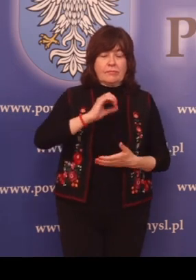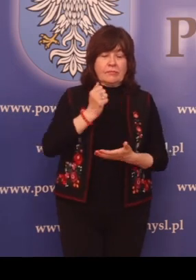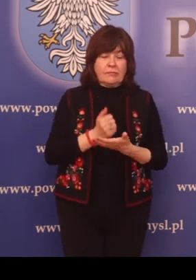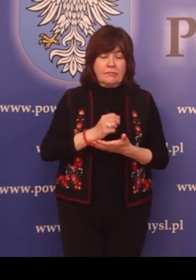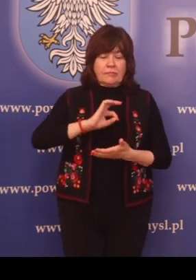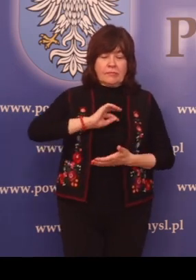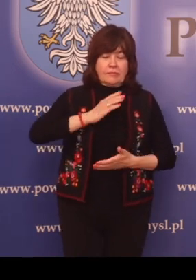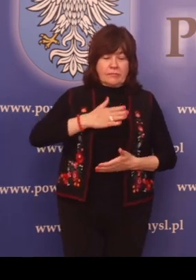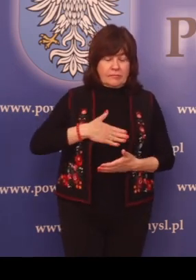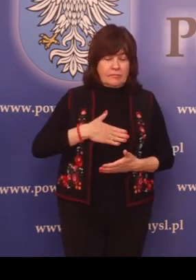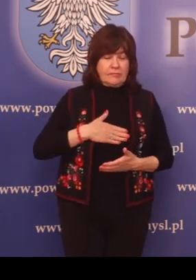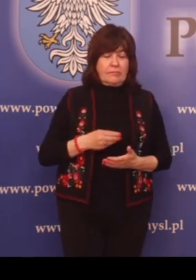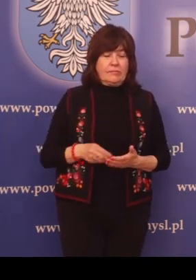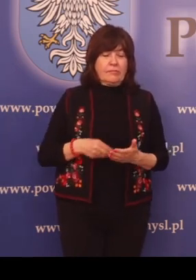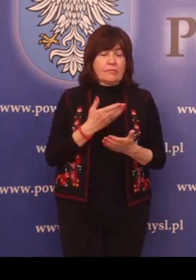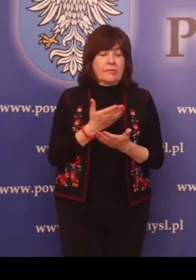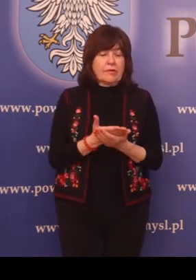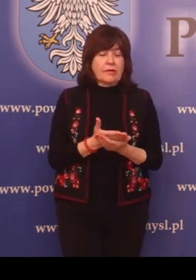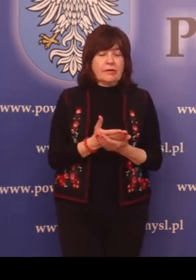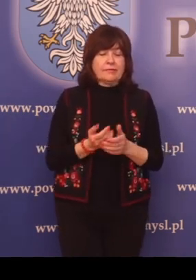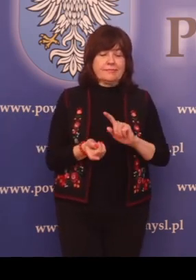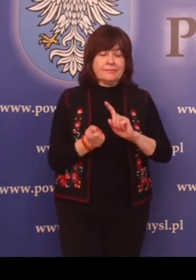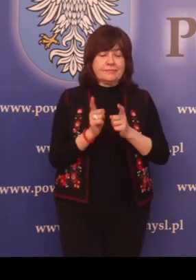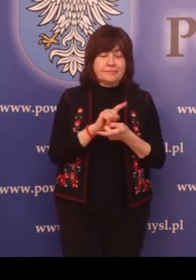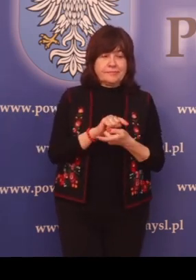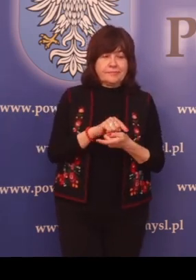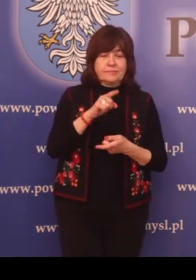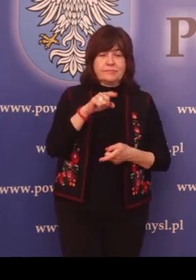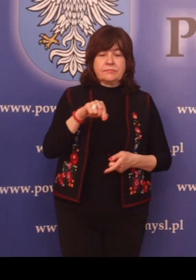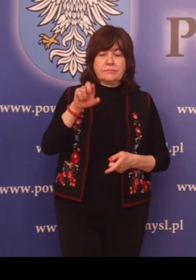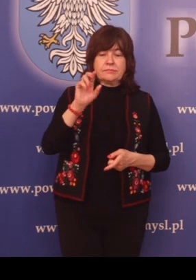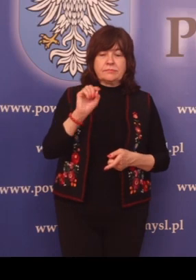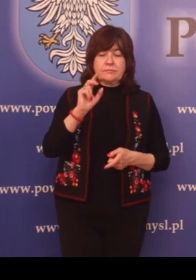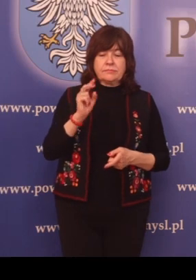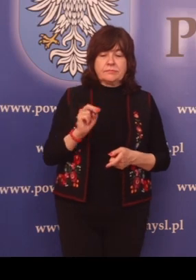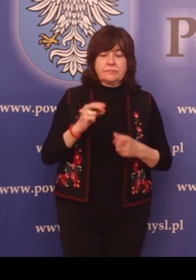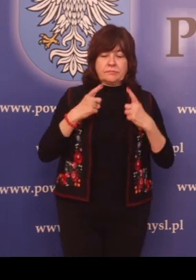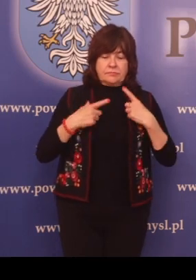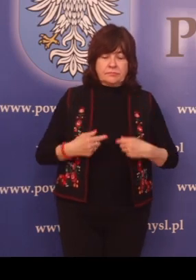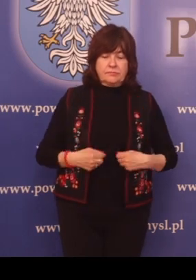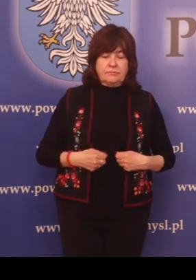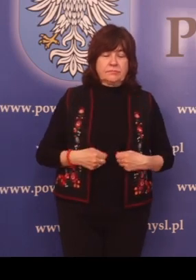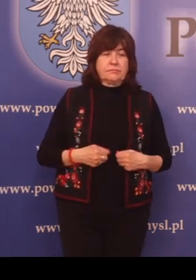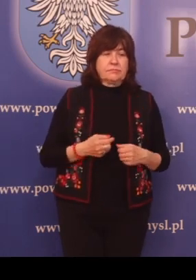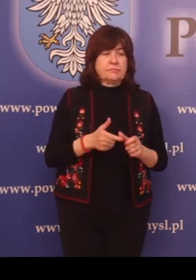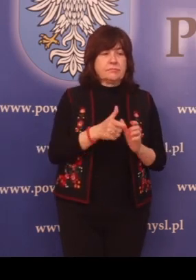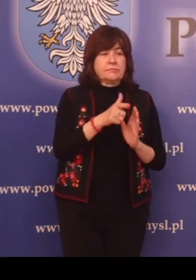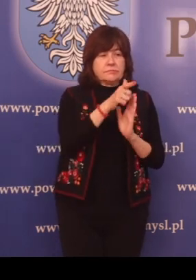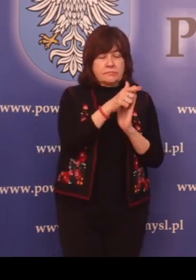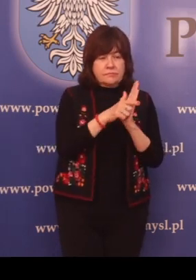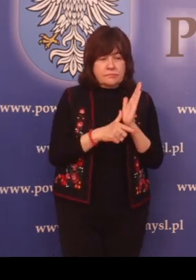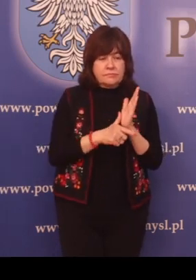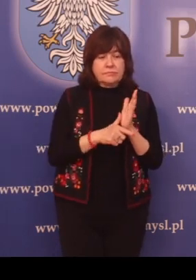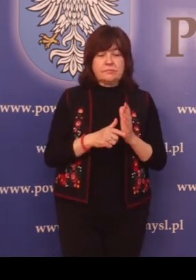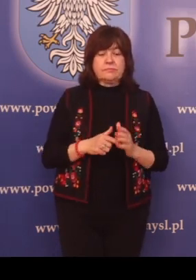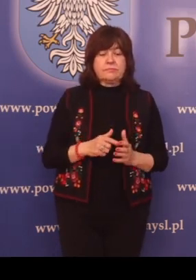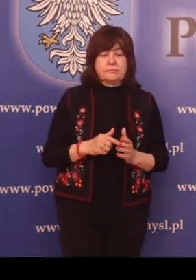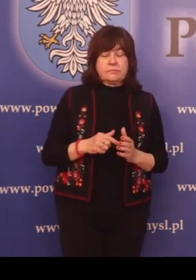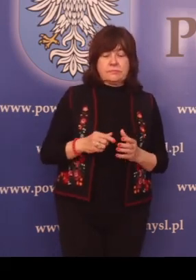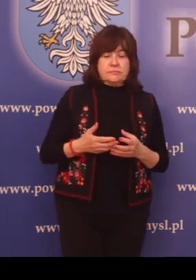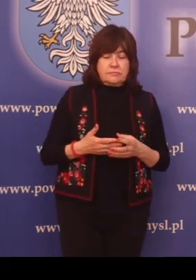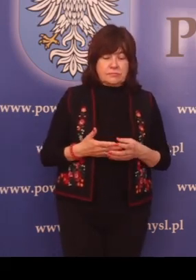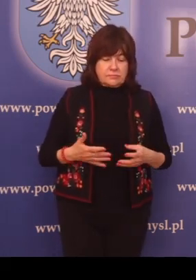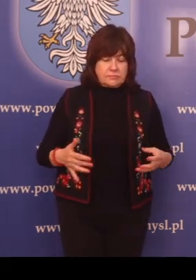Wniosek o zmianę danych osobowych zawartych w ewidencji gruntów i budynków.